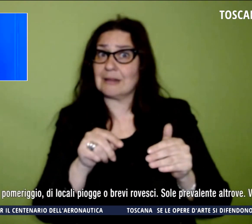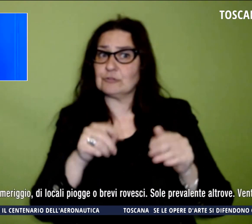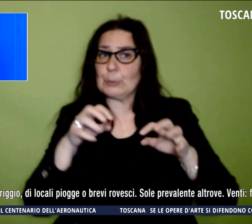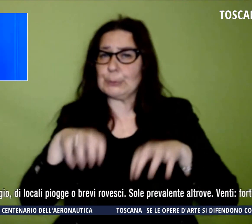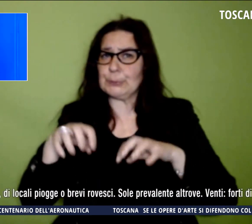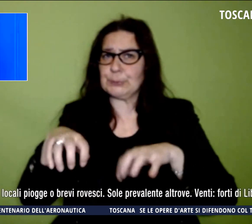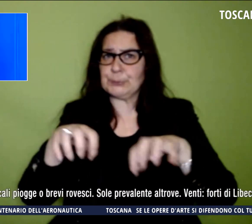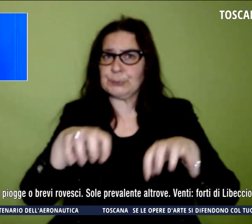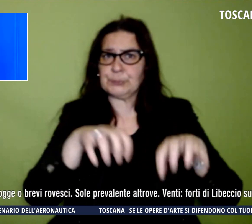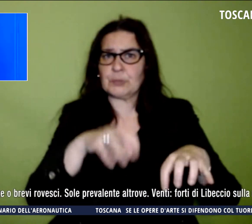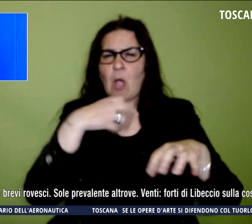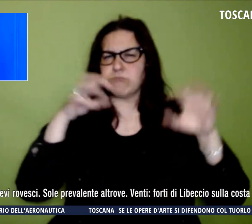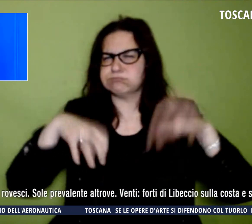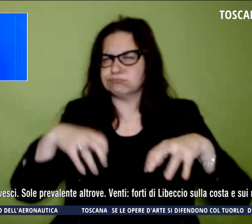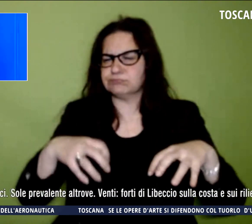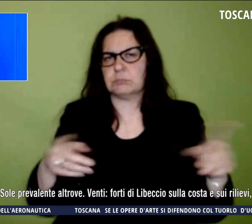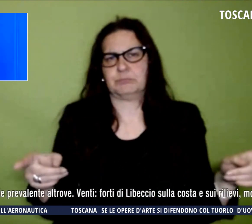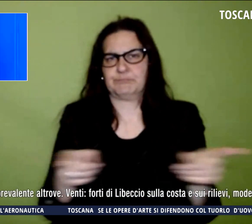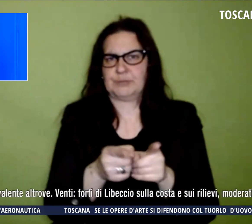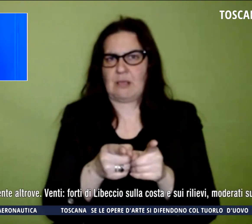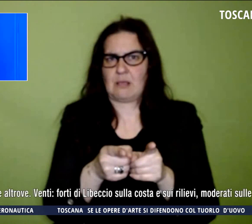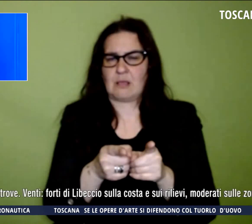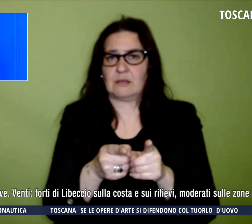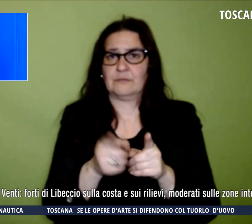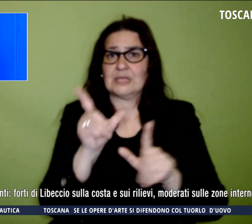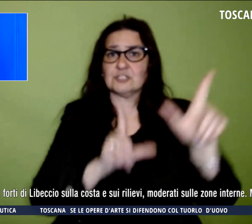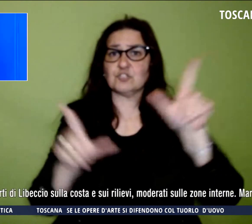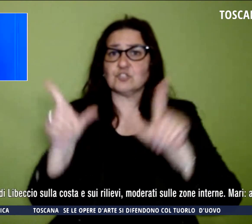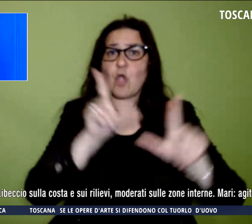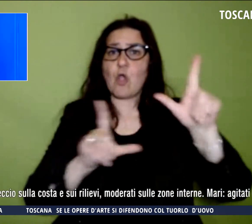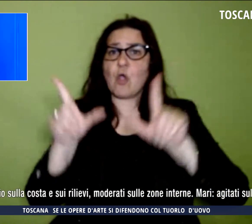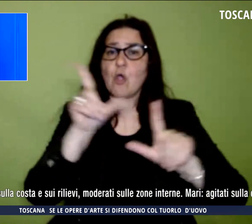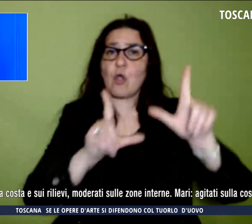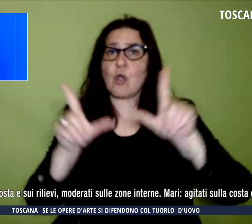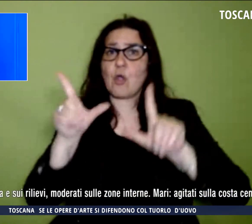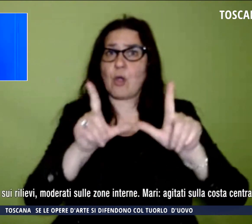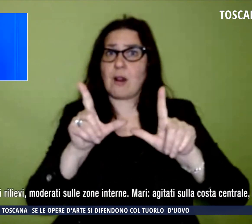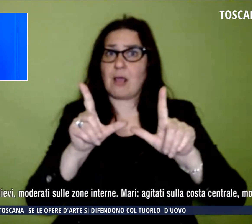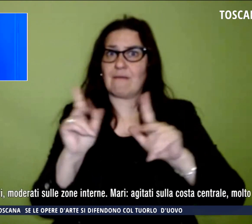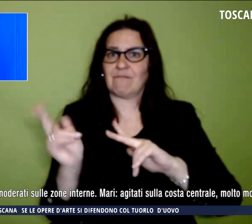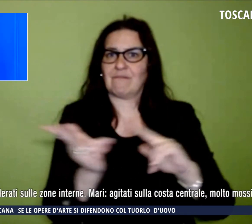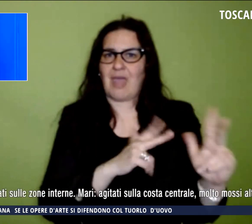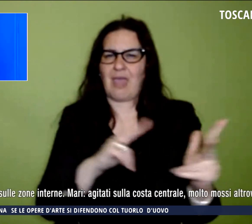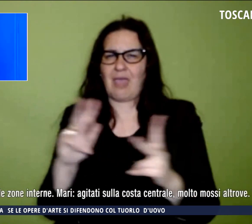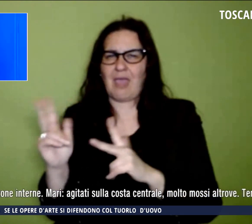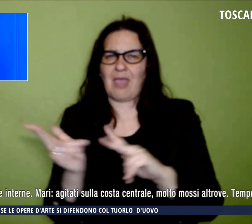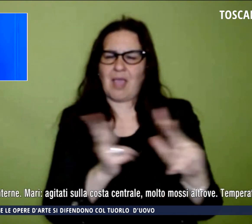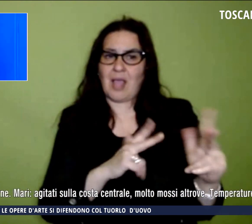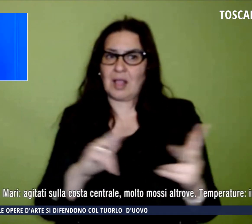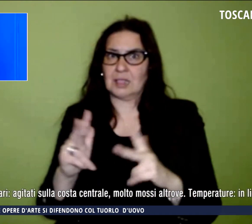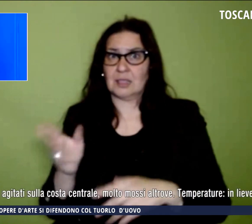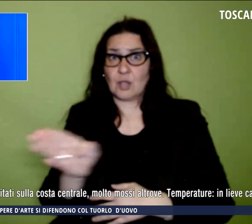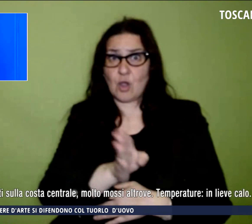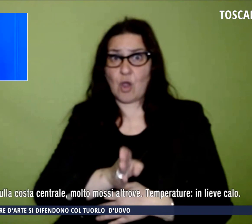brevi rovesci. Sole prevalente altrove. Venti forti di libeccio sulla costa e sui rilievi,